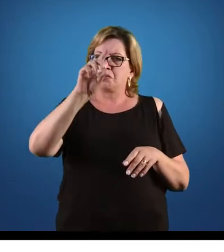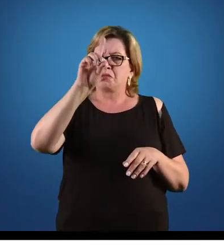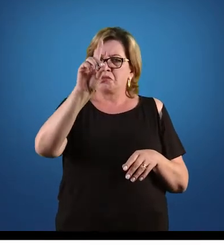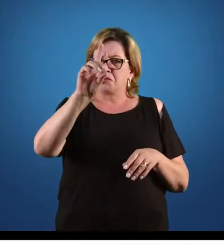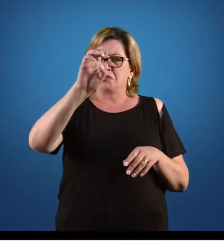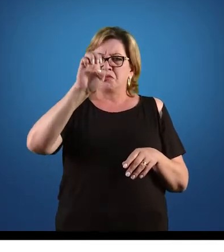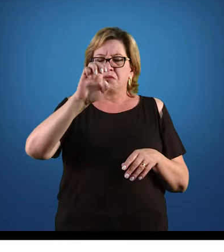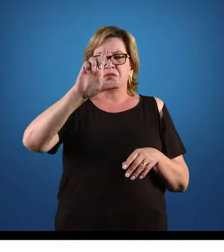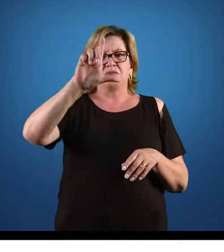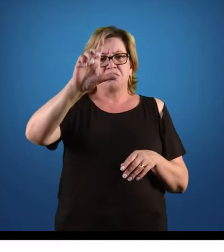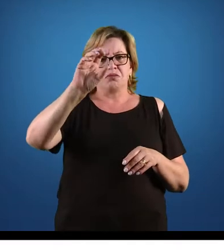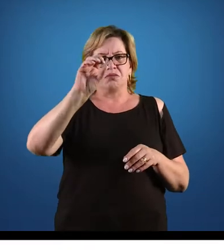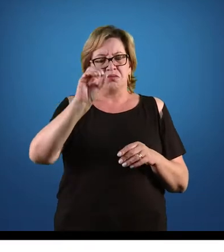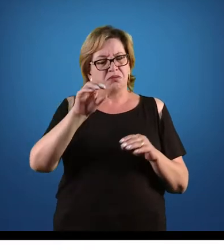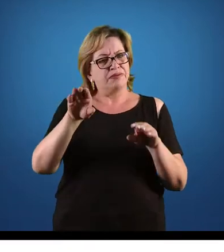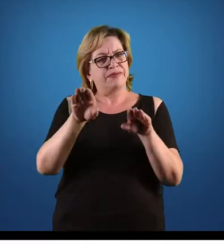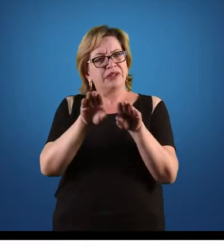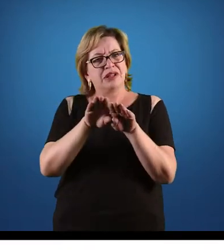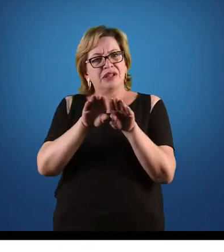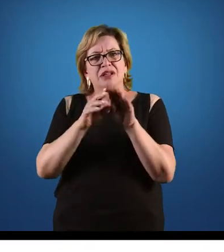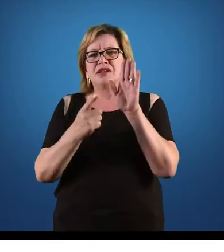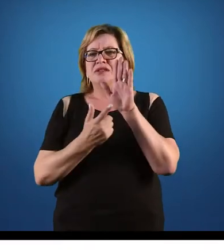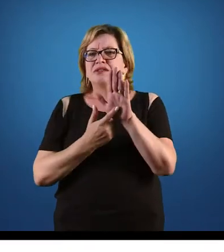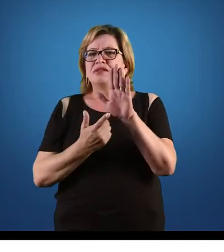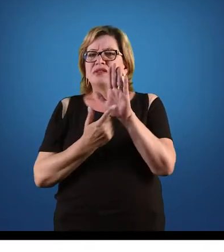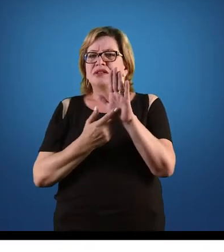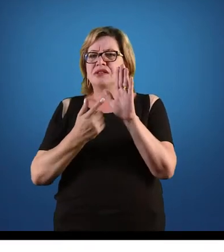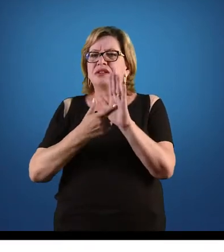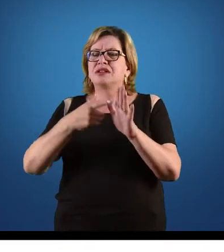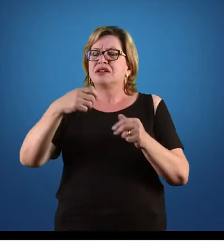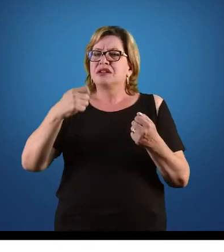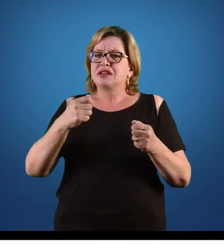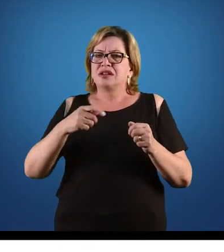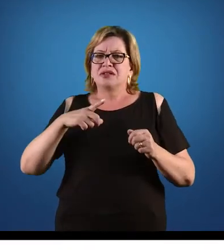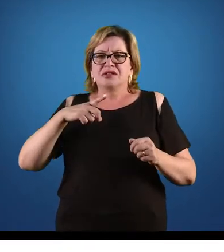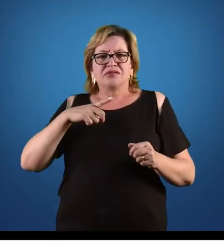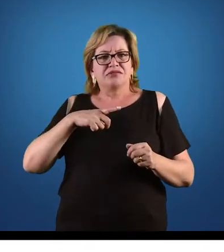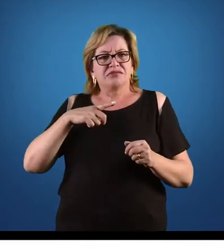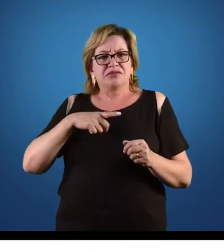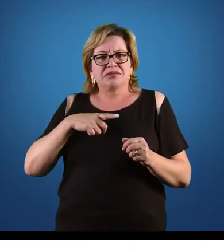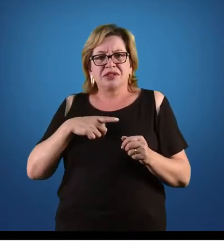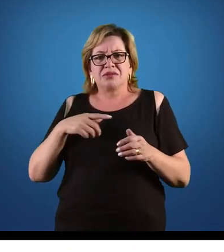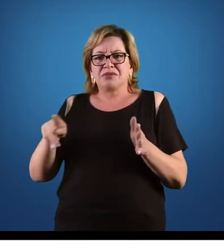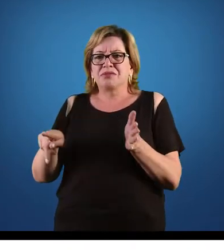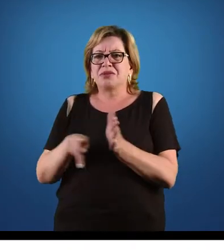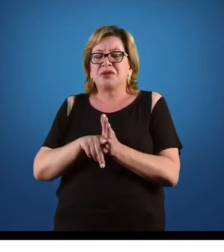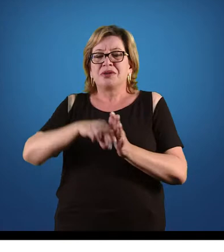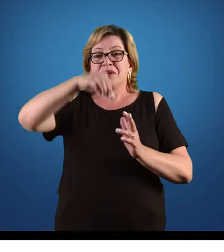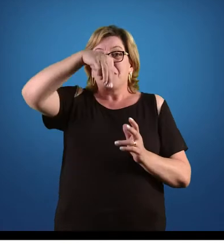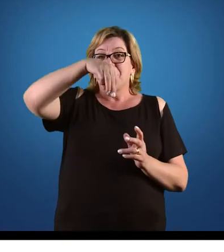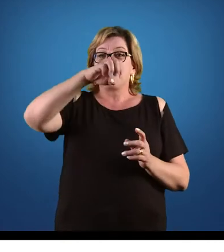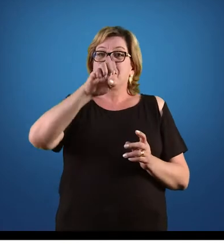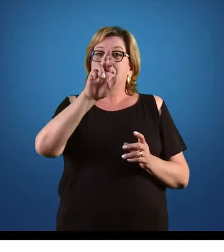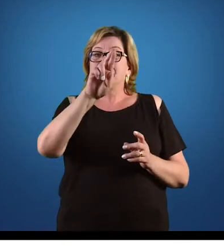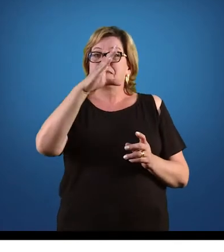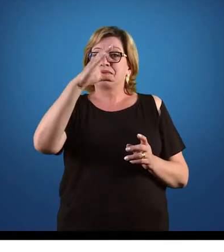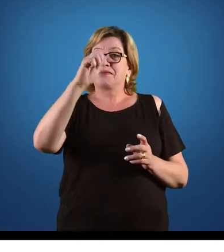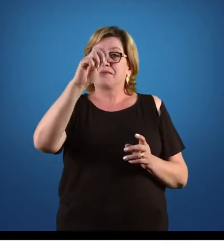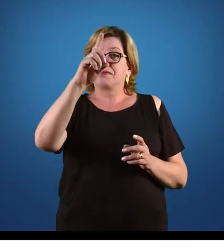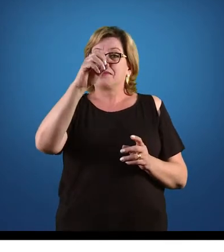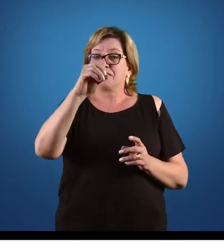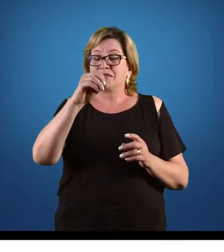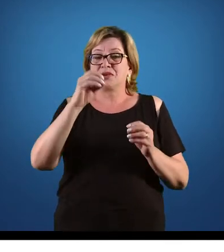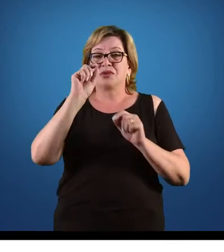através dessa definição, nós temos que enfrentar o mercado. ou seja, os